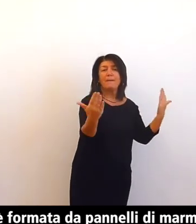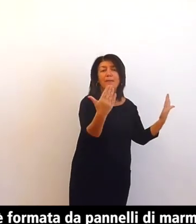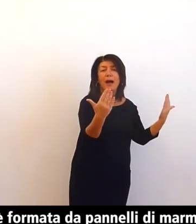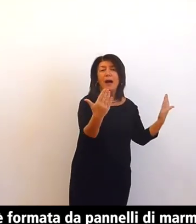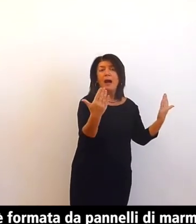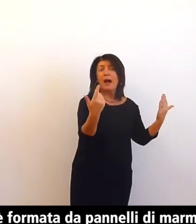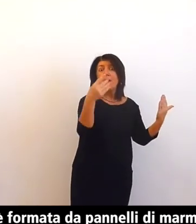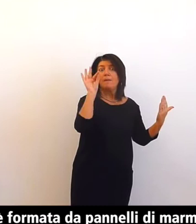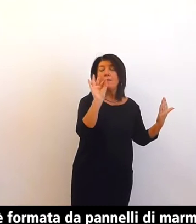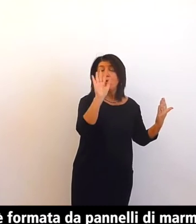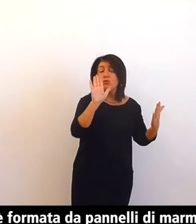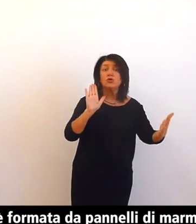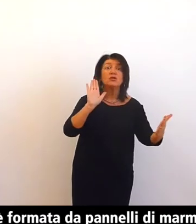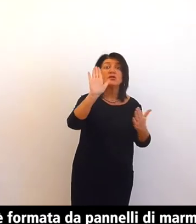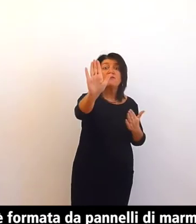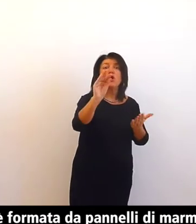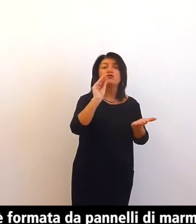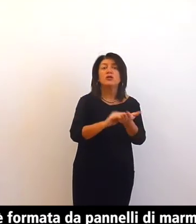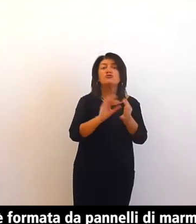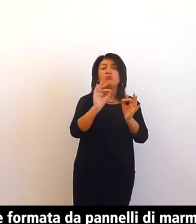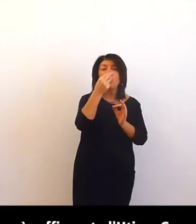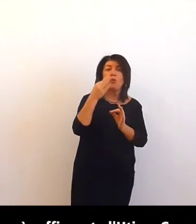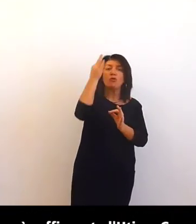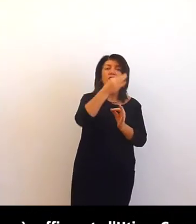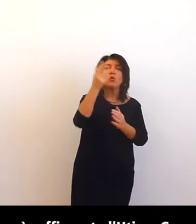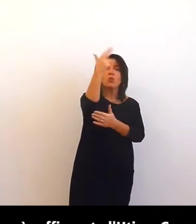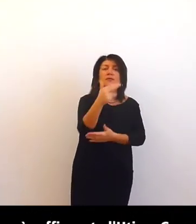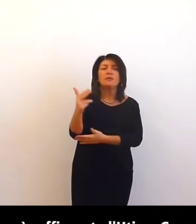fronte rivolto verso il coro dove è raffigurata l'ultima cena